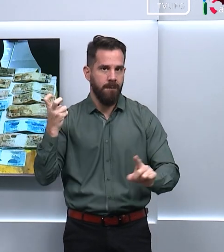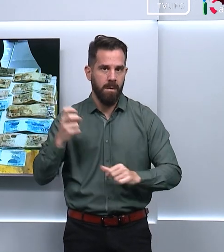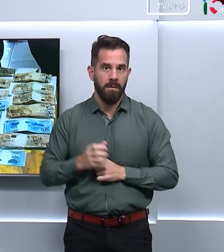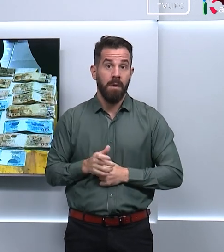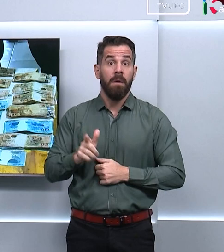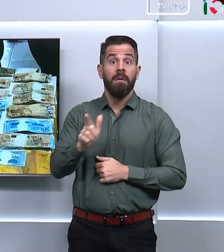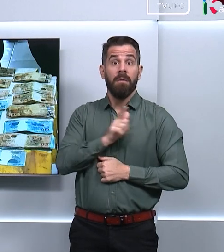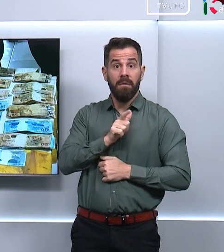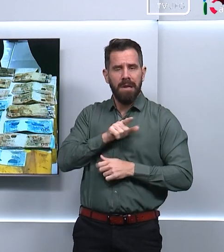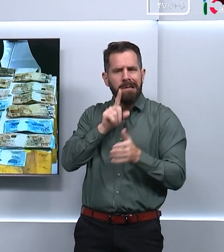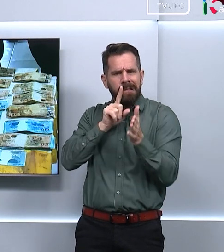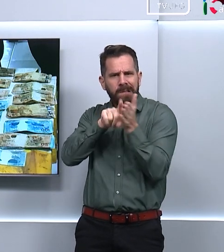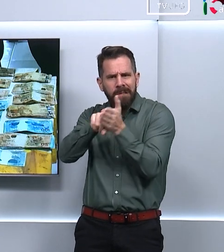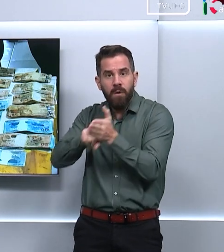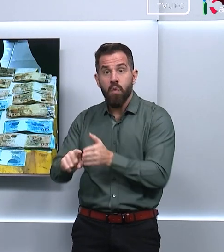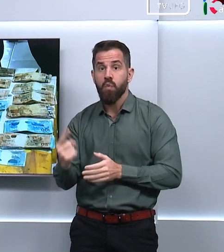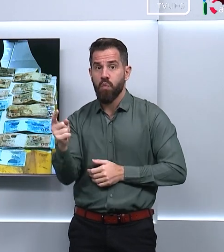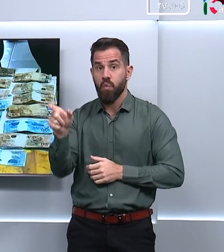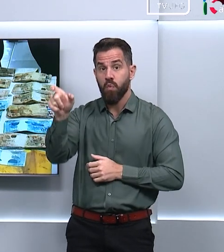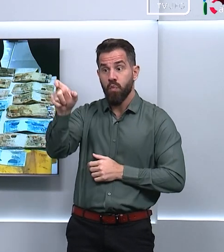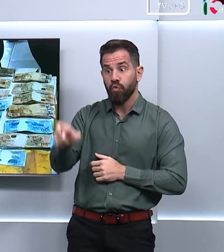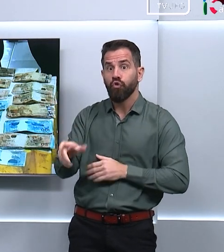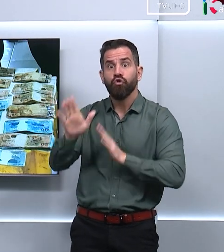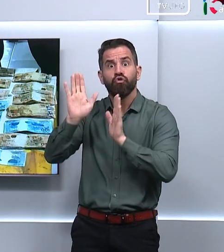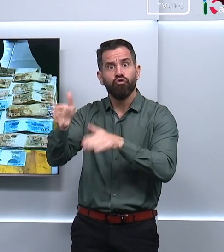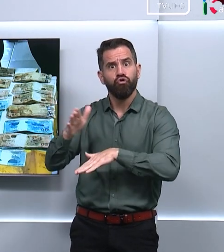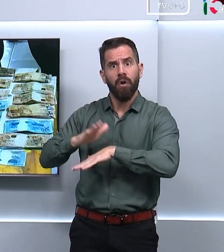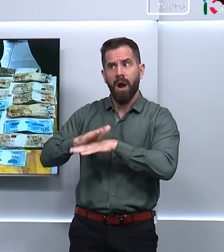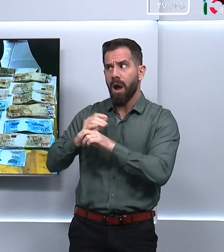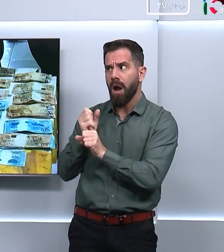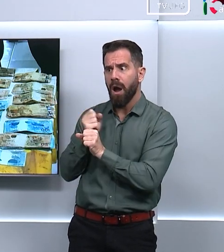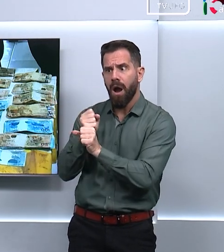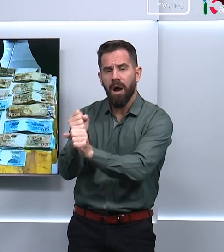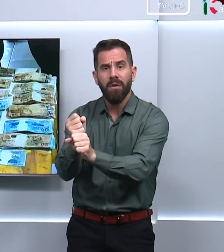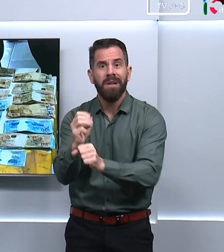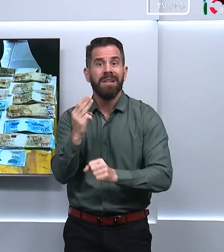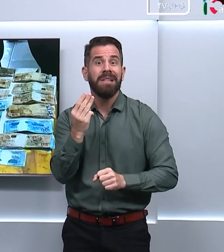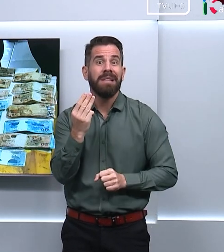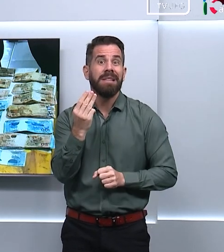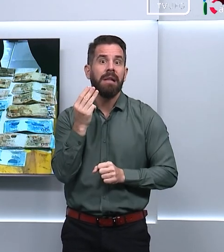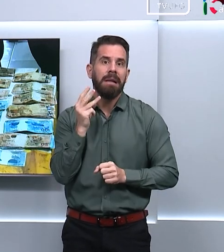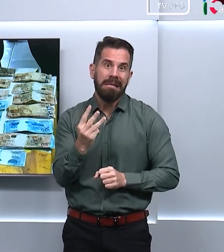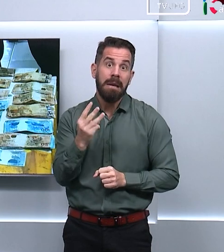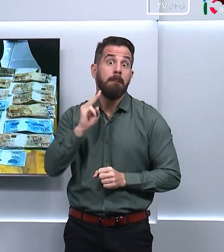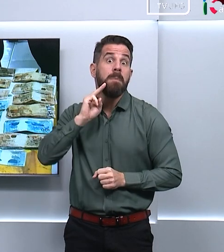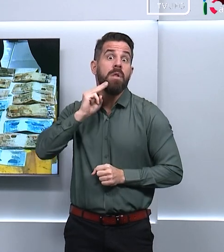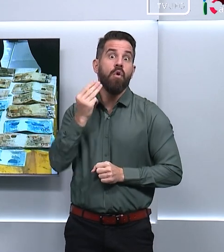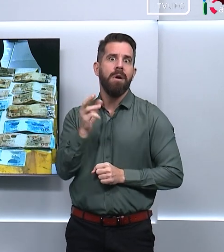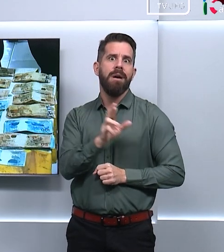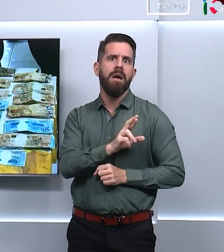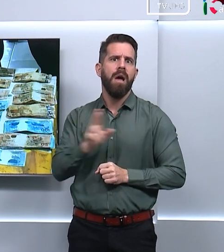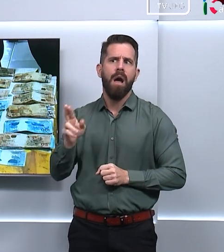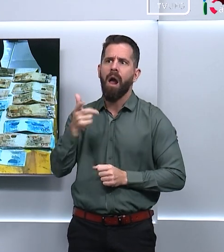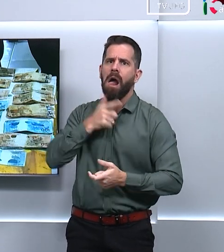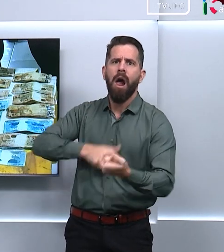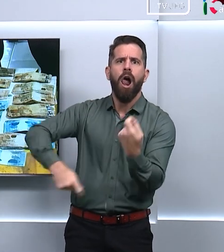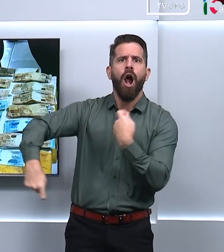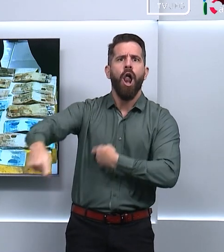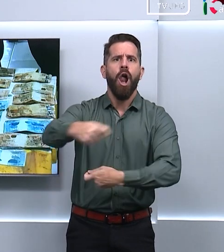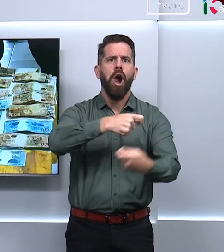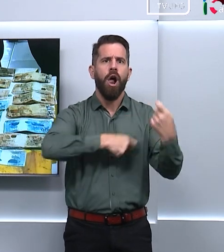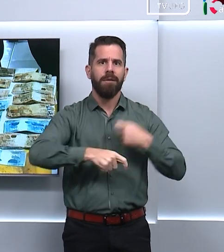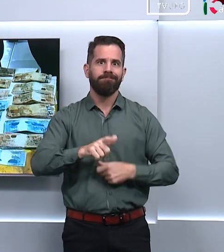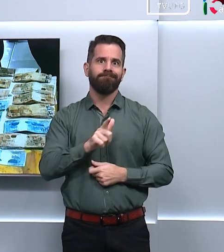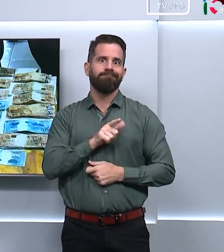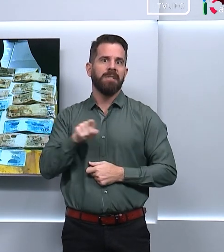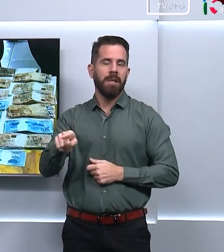investigação que um dos envolvidos movimentou nos últimos anos mais de três milhões de reais. E durante a operação também